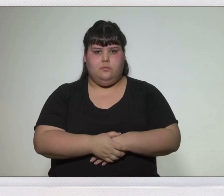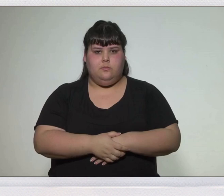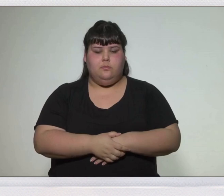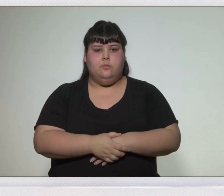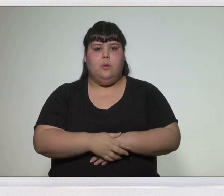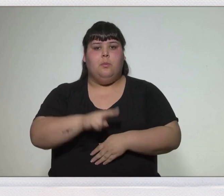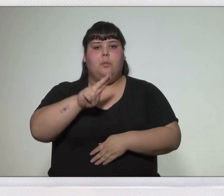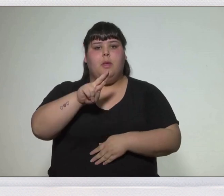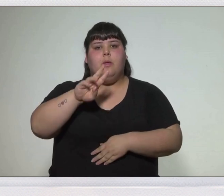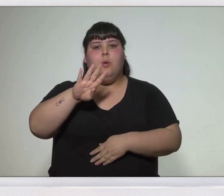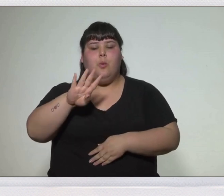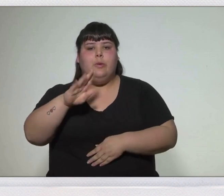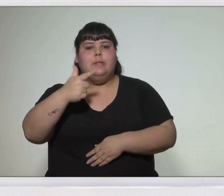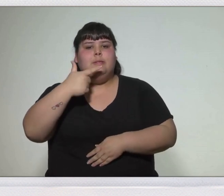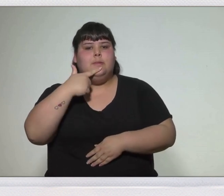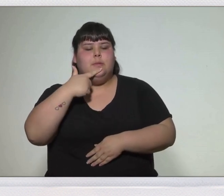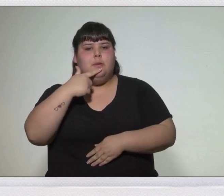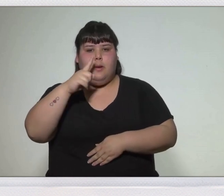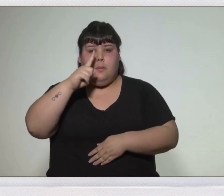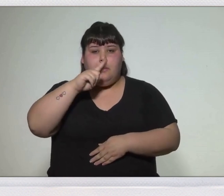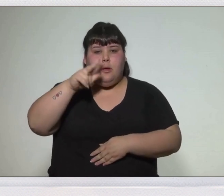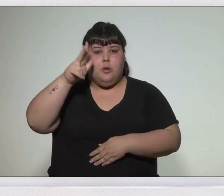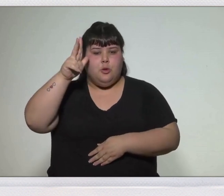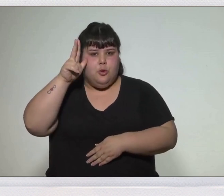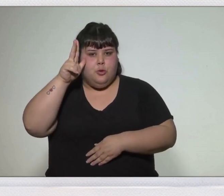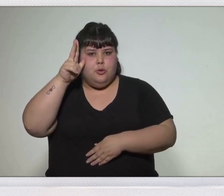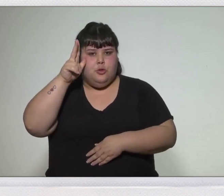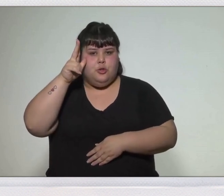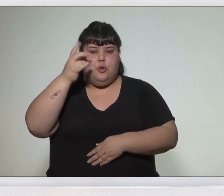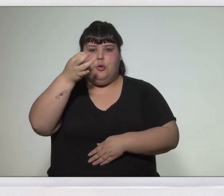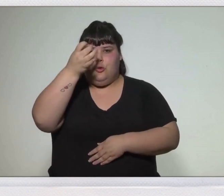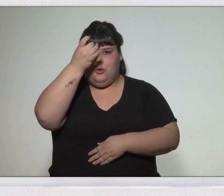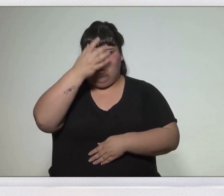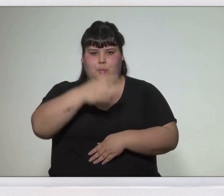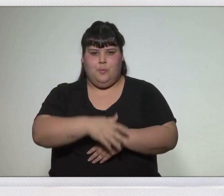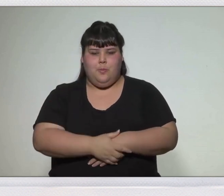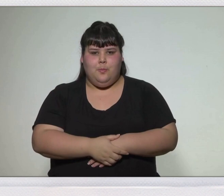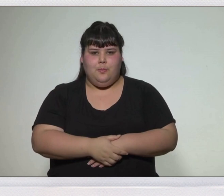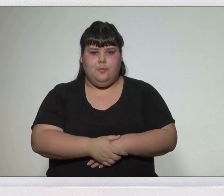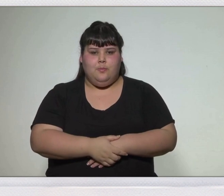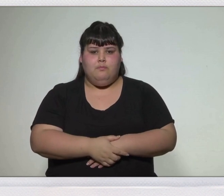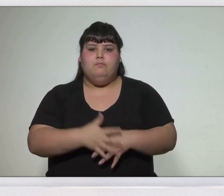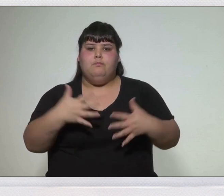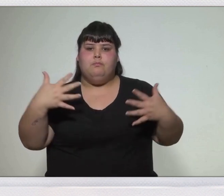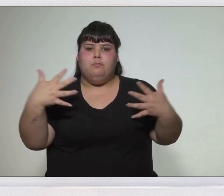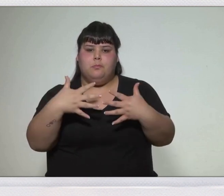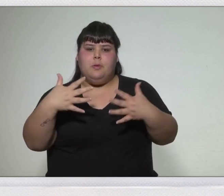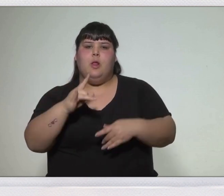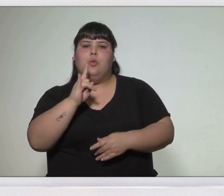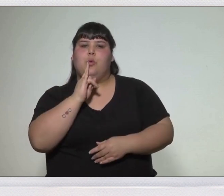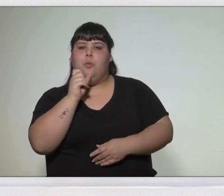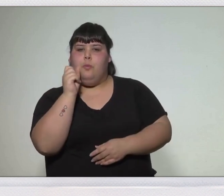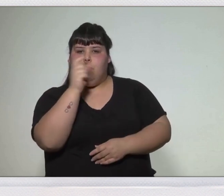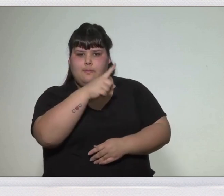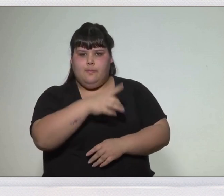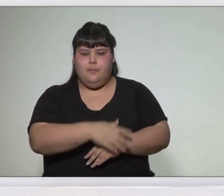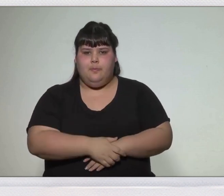24 de septiembre de 1812. Batalla de Tucumán.